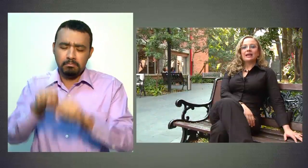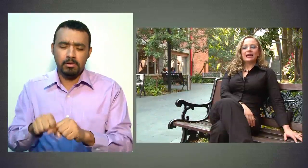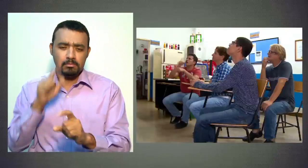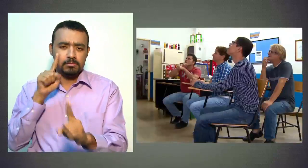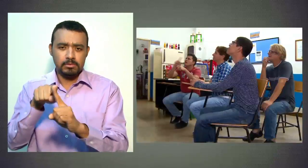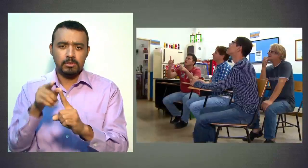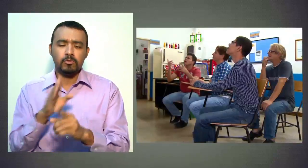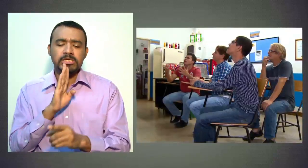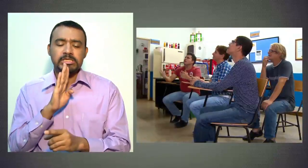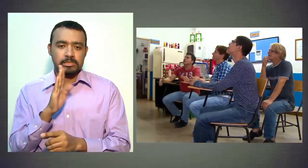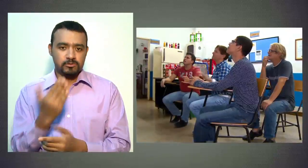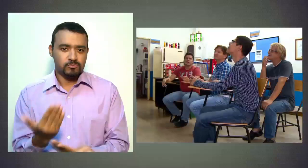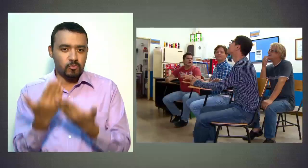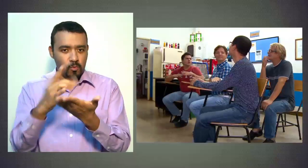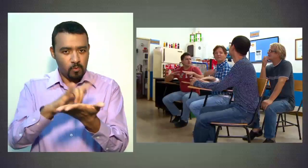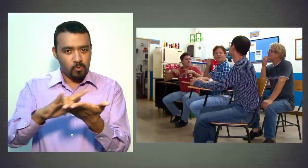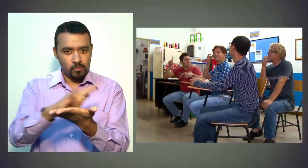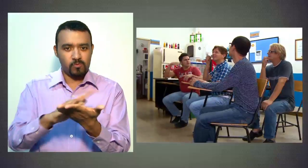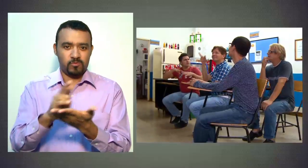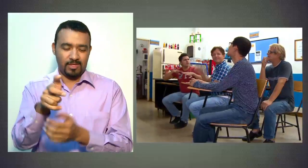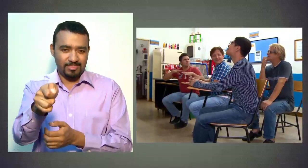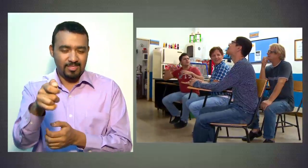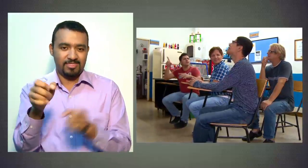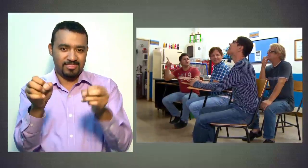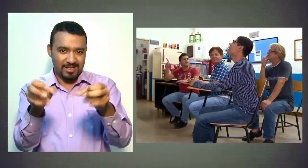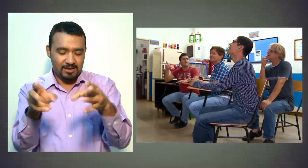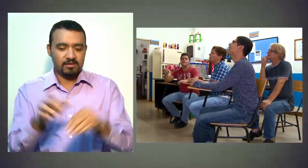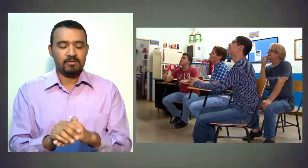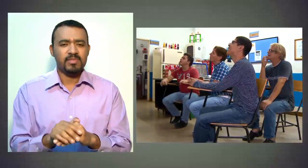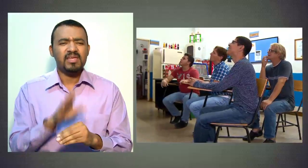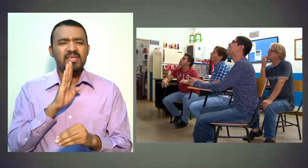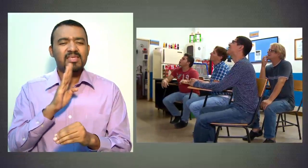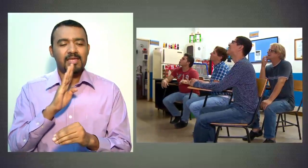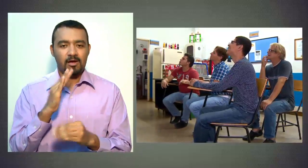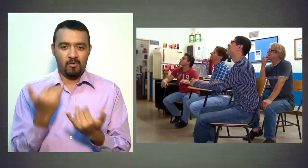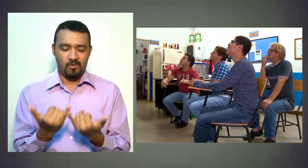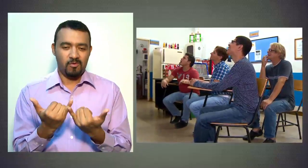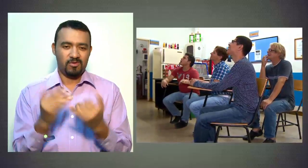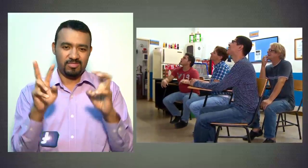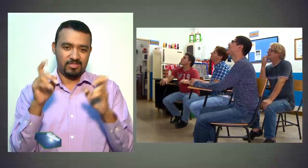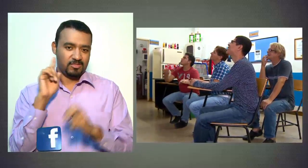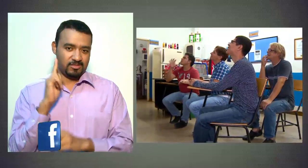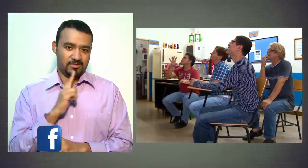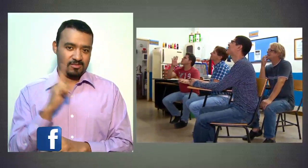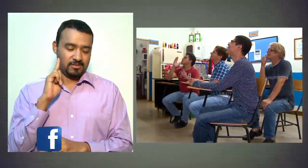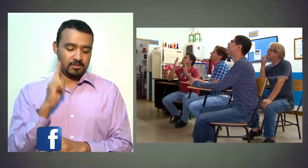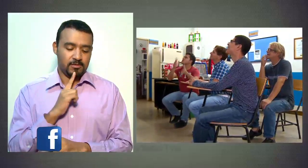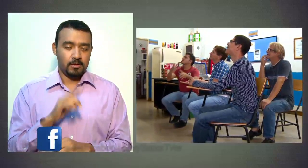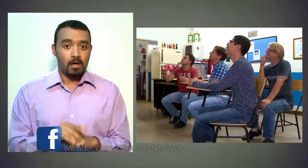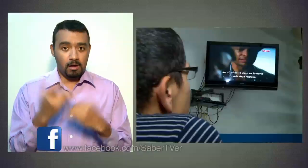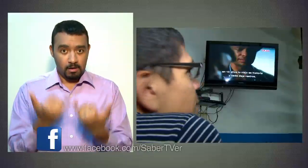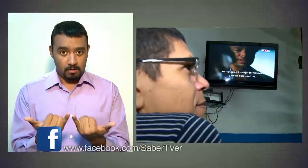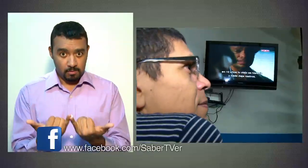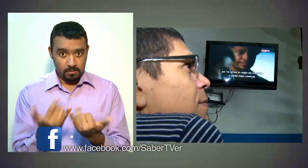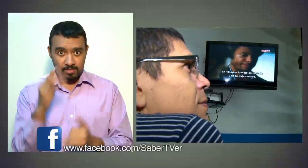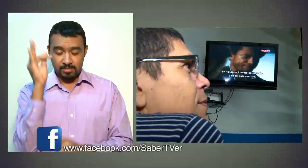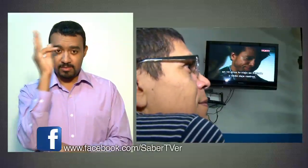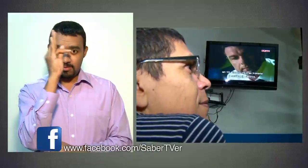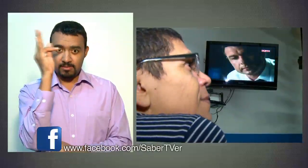El caso es de las personas sordas o con discapacidad auditiva, donde Teleantioquia ha